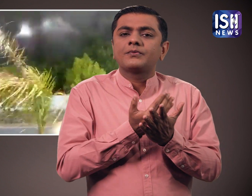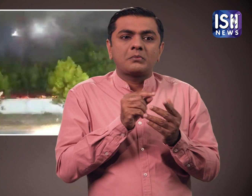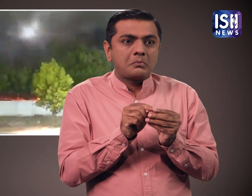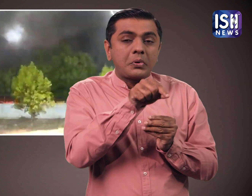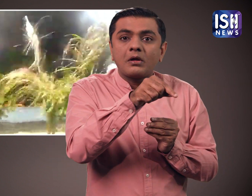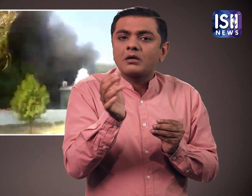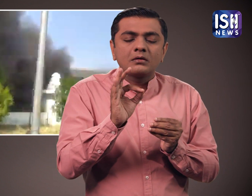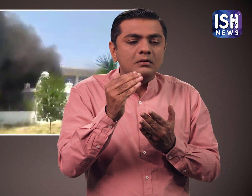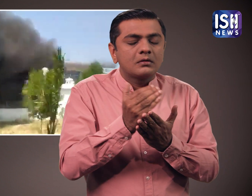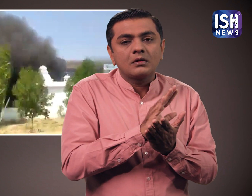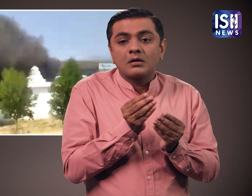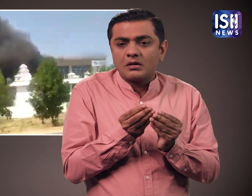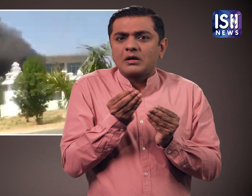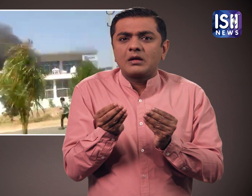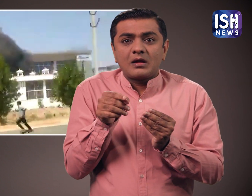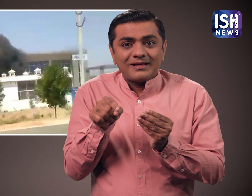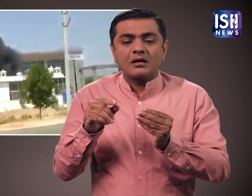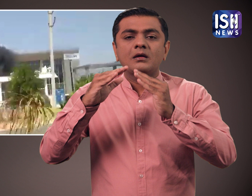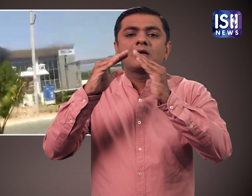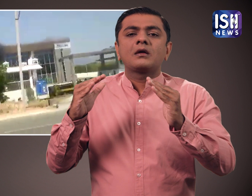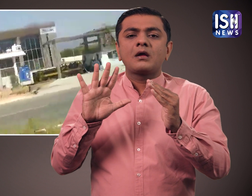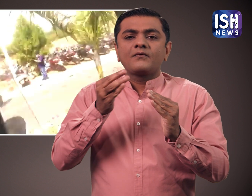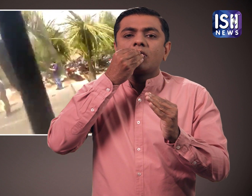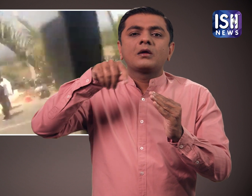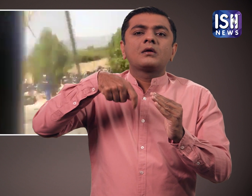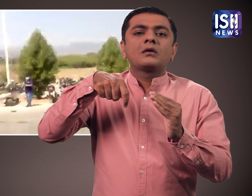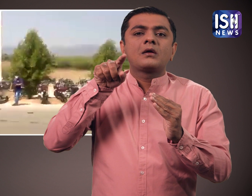और किचन थे वो सुरक्षत